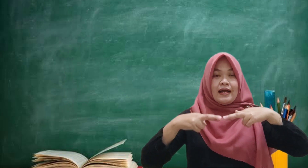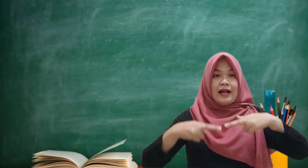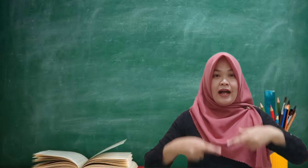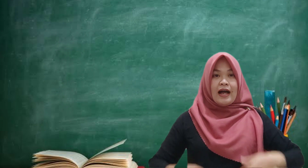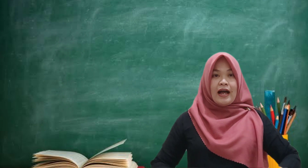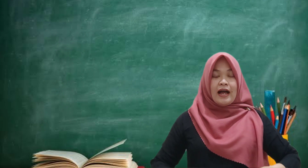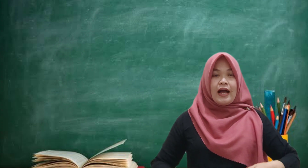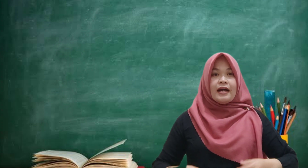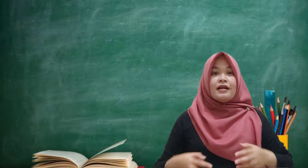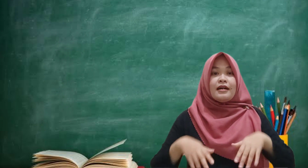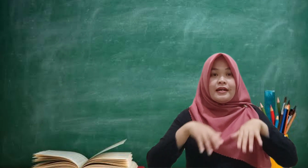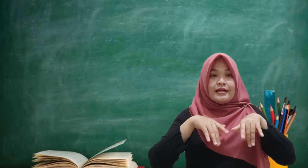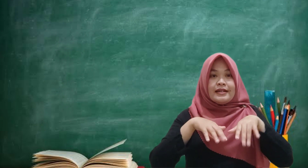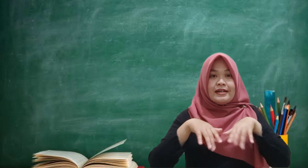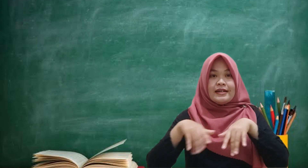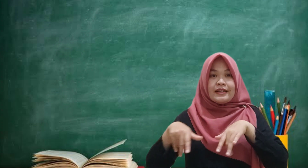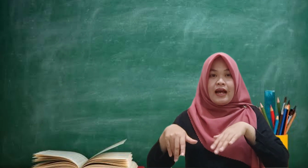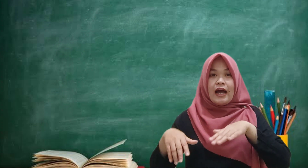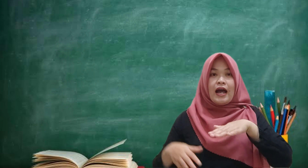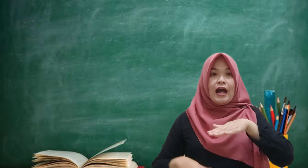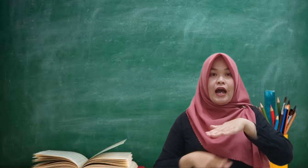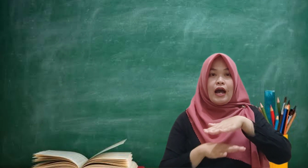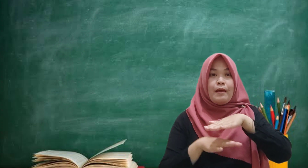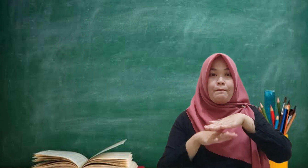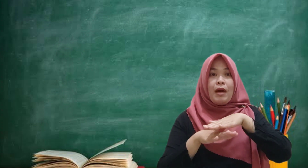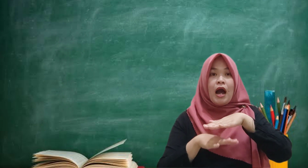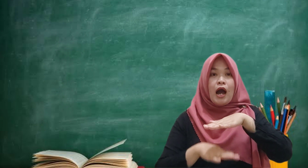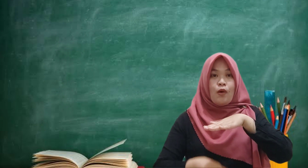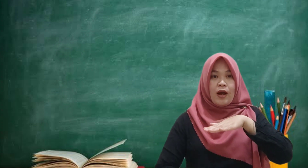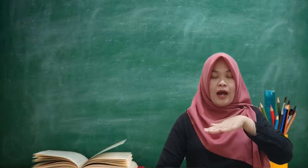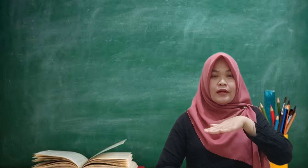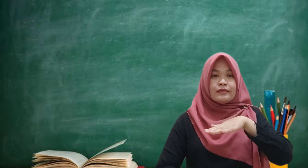Rangka gerak bawah